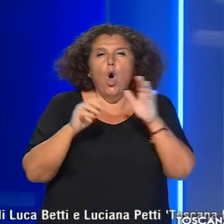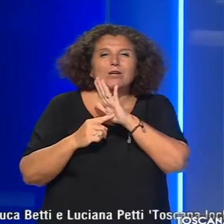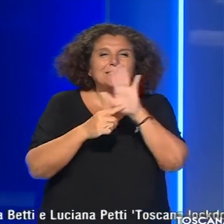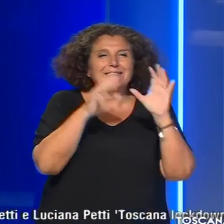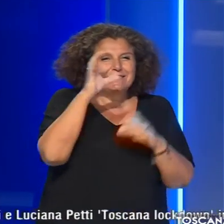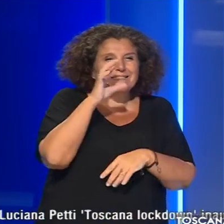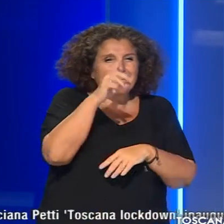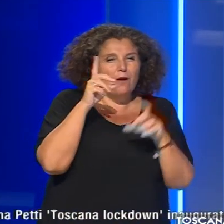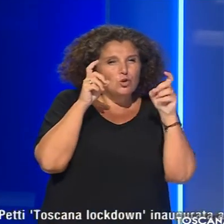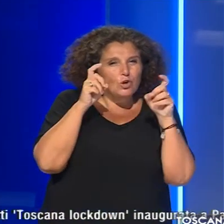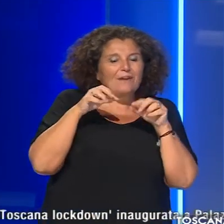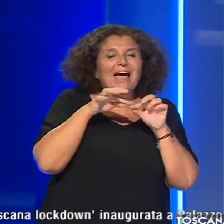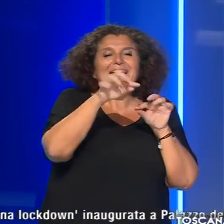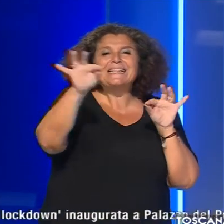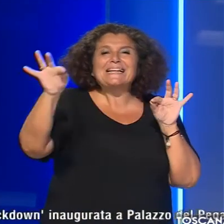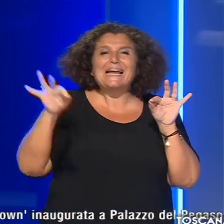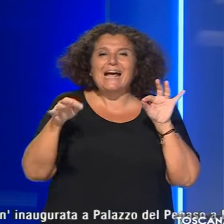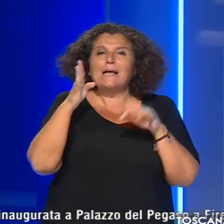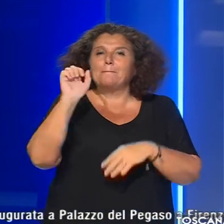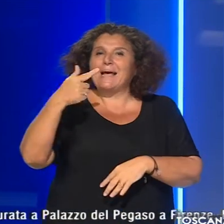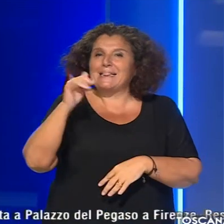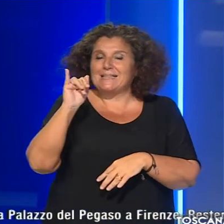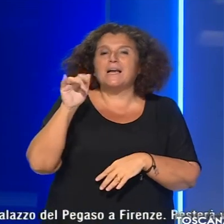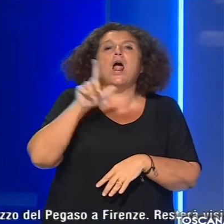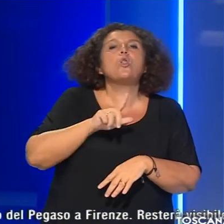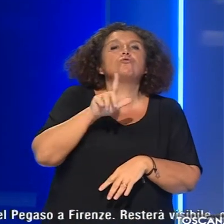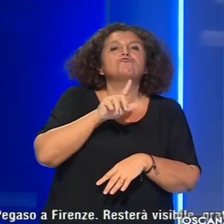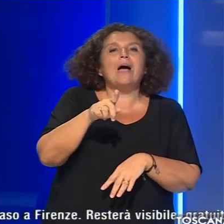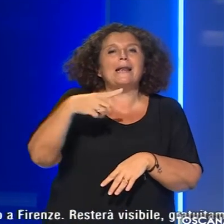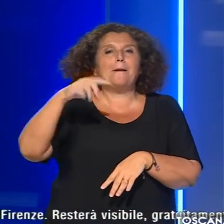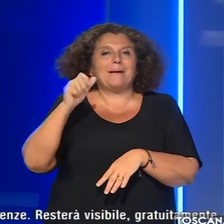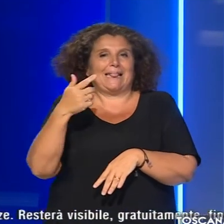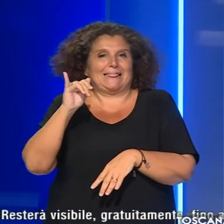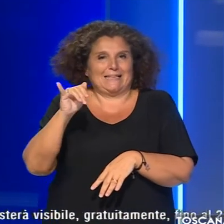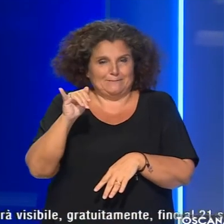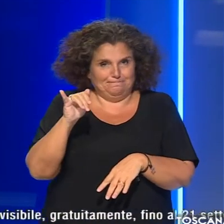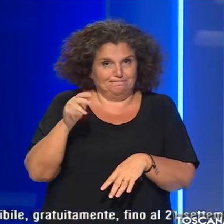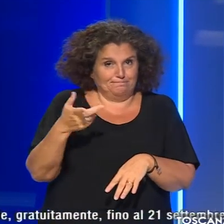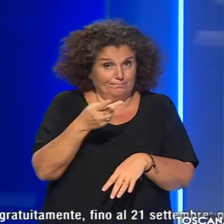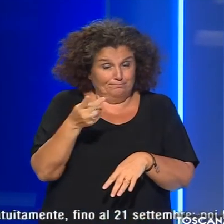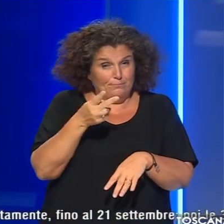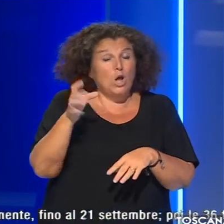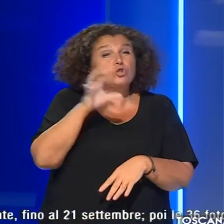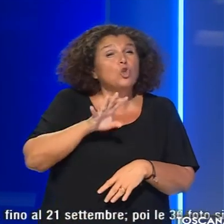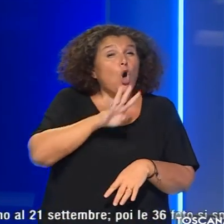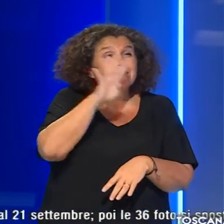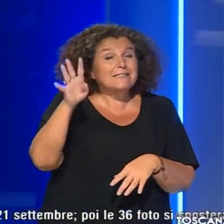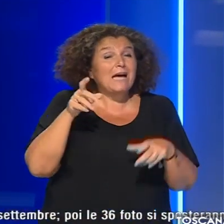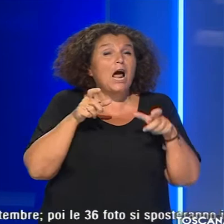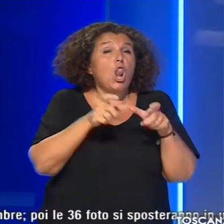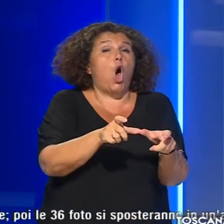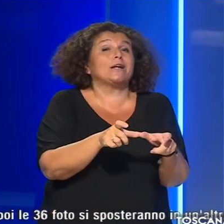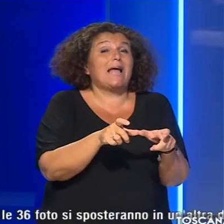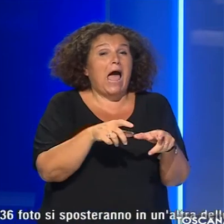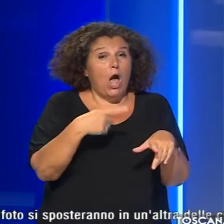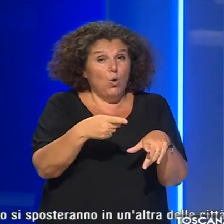itinerante di Luca Betti e Luciana Petti Toscana Lockdown